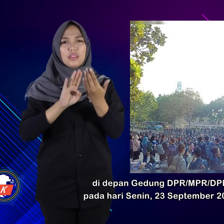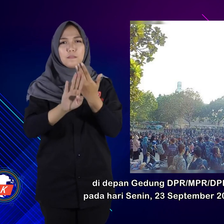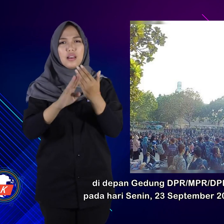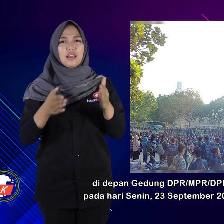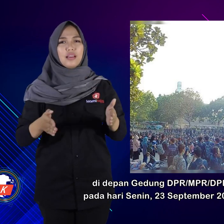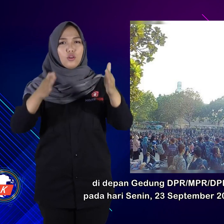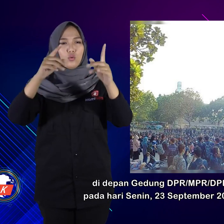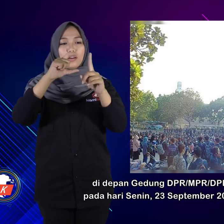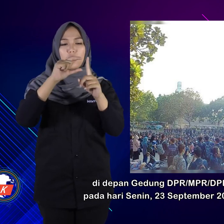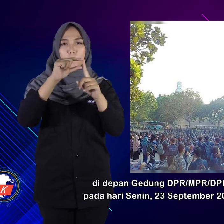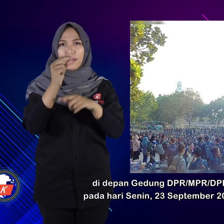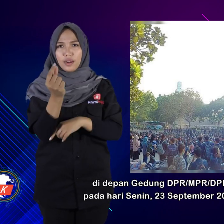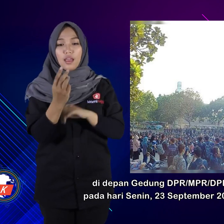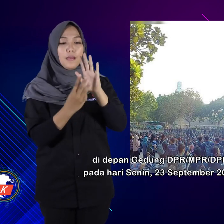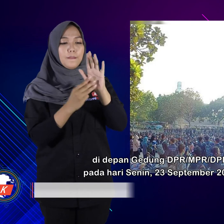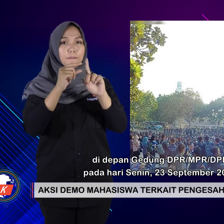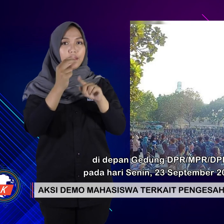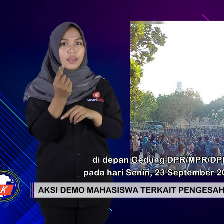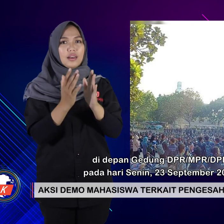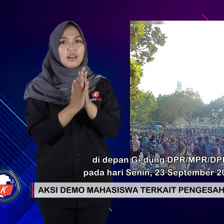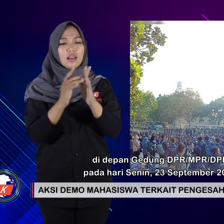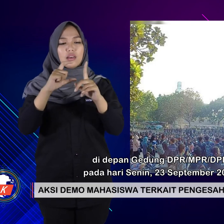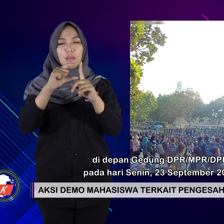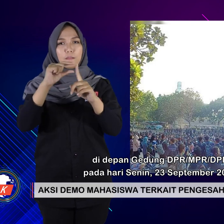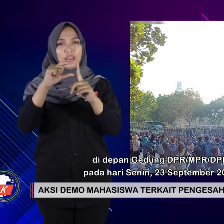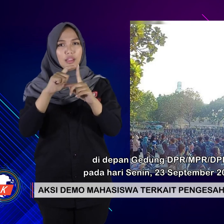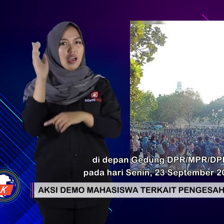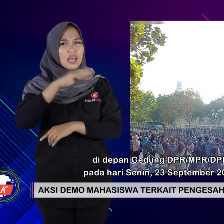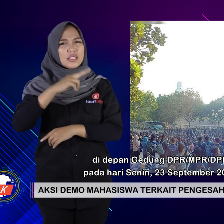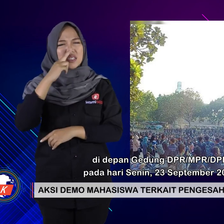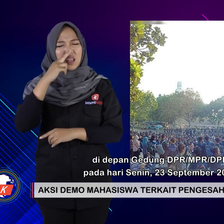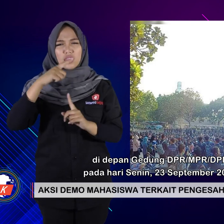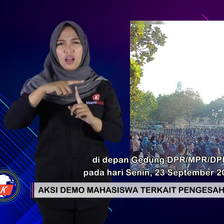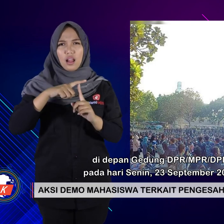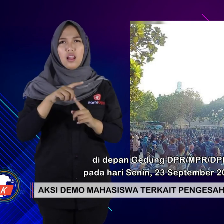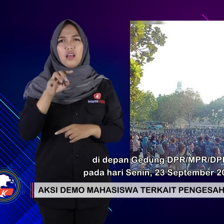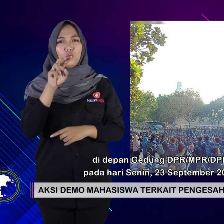Di depan gedung DPR, MPR, DPD pada hari Senin 23 September 2019.